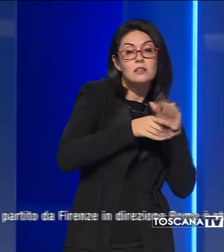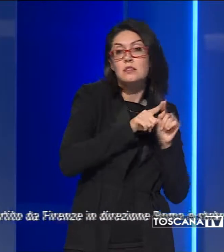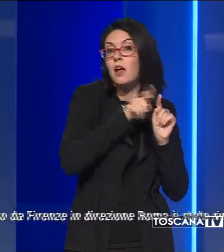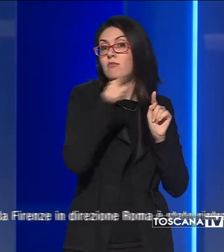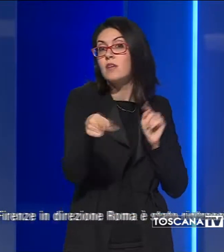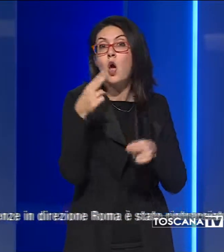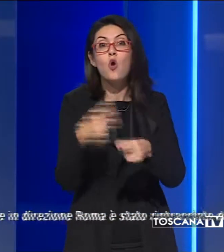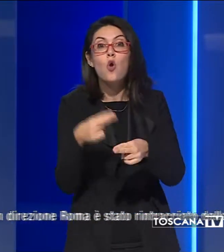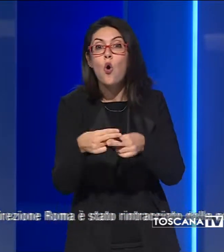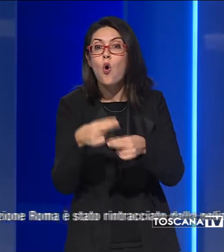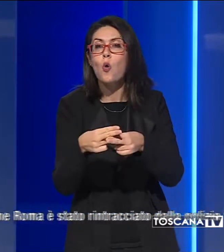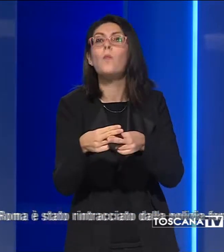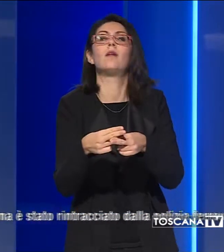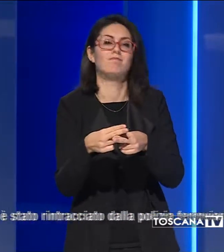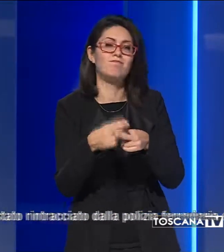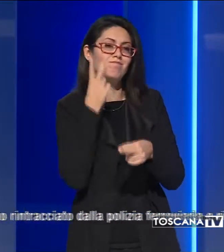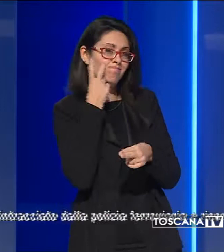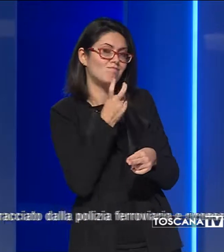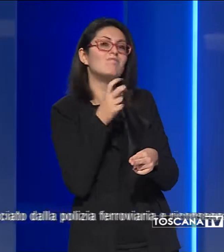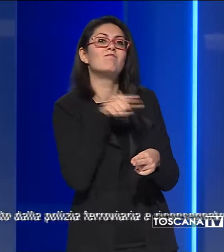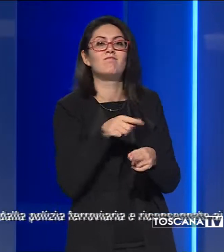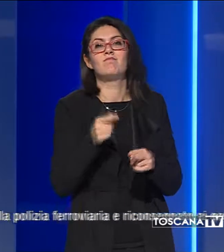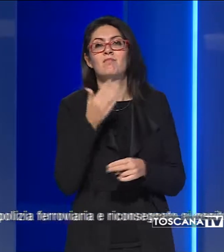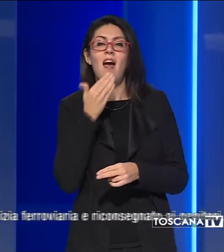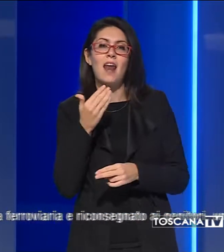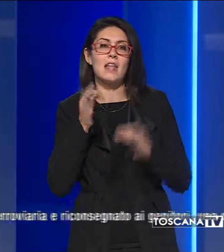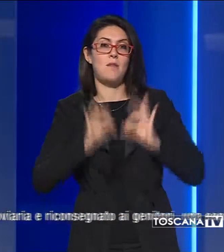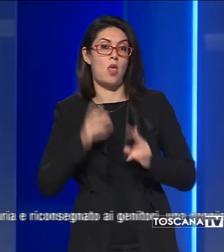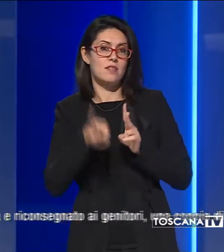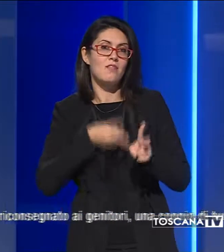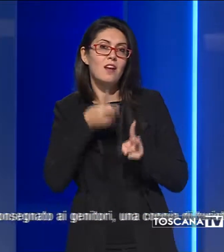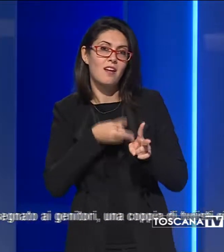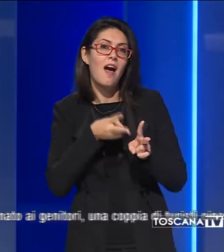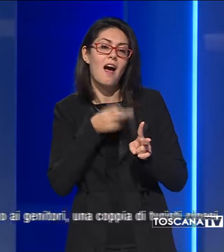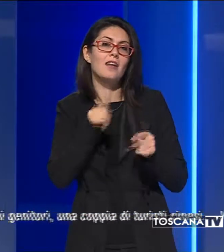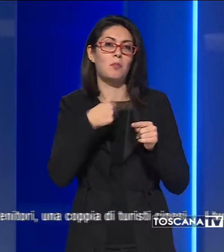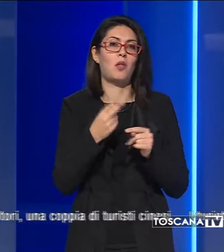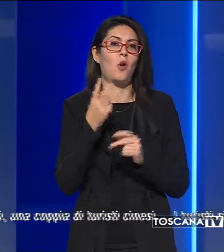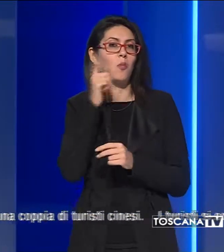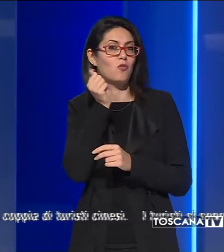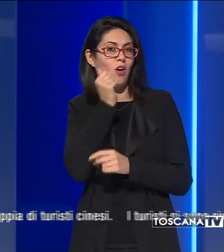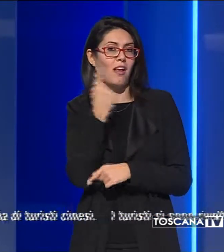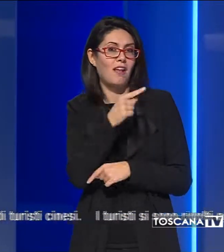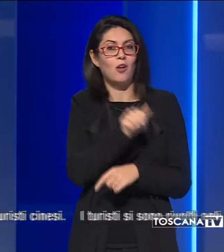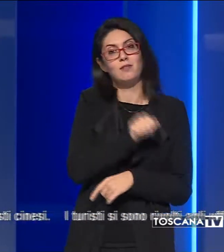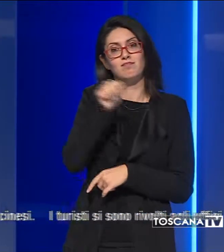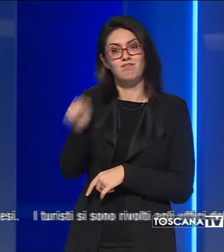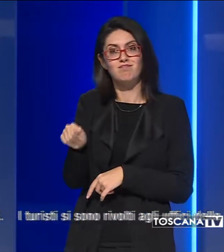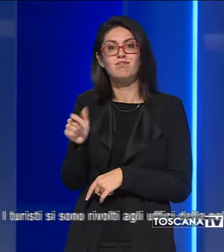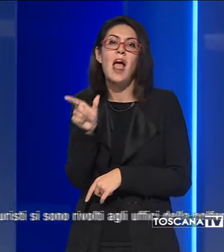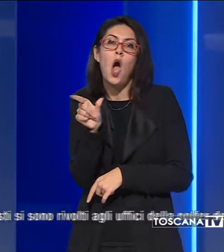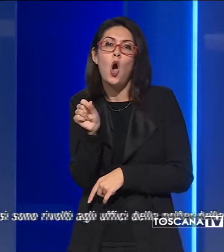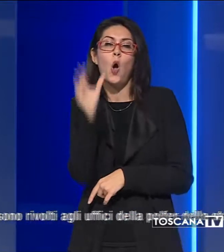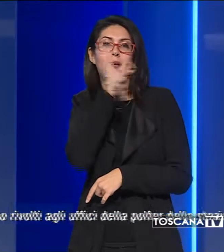Roma, è stato rintracciato dalla polizia ferroviaria e riconsegnato ai genitori una coppia di